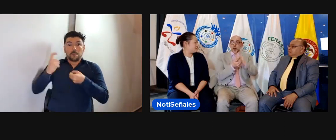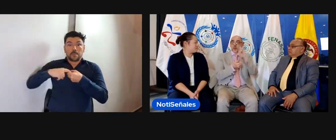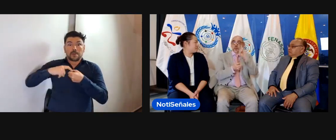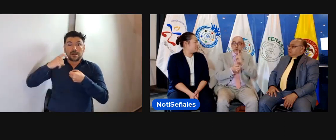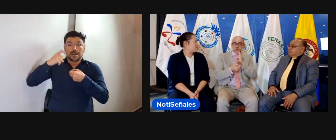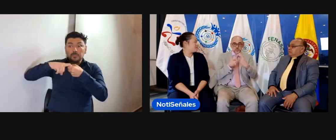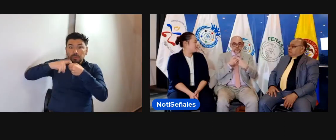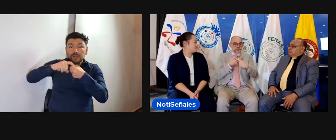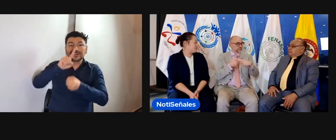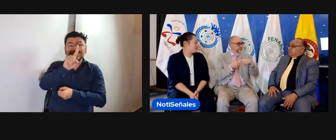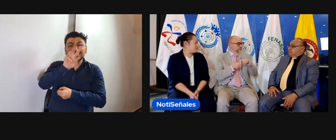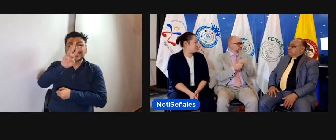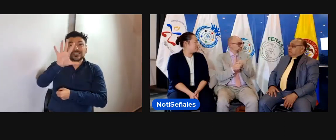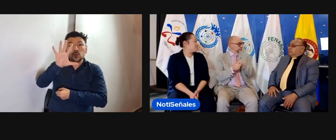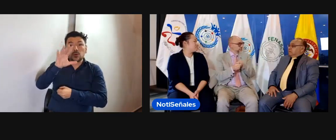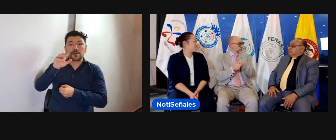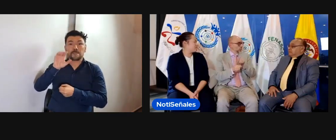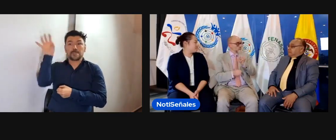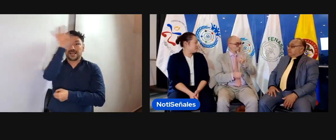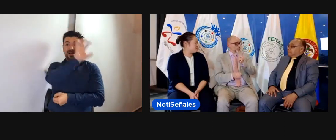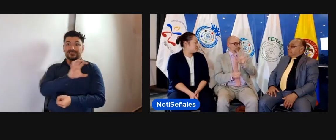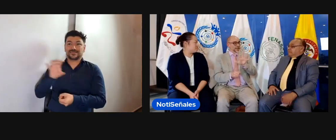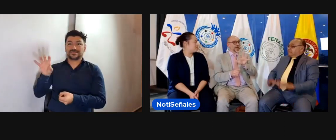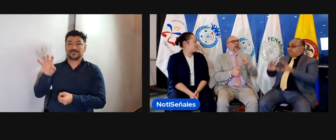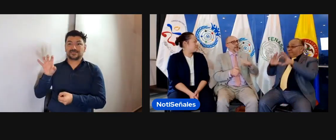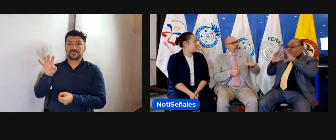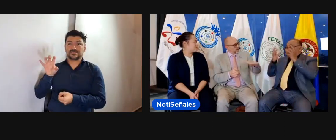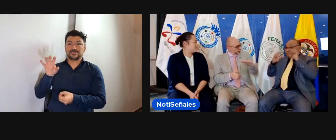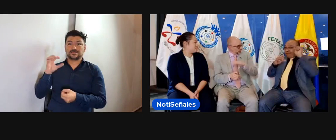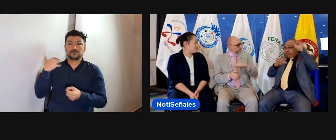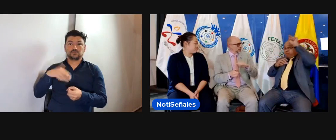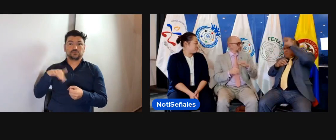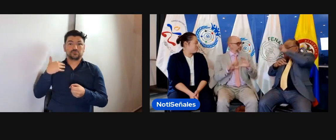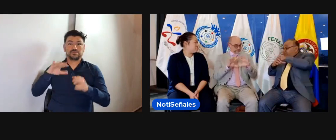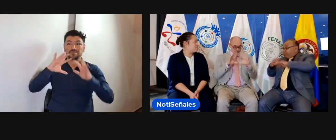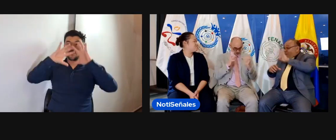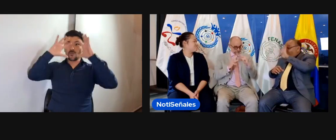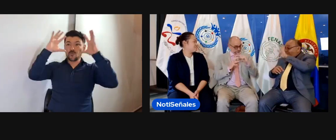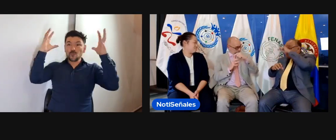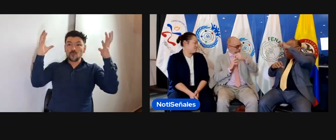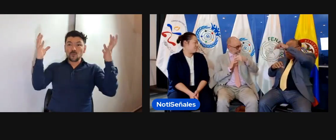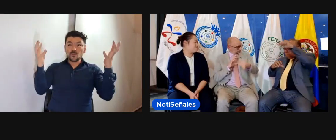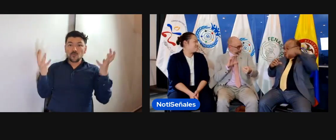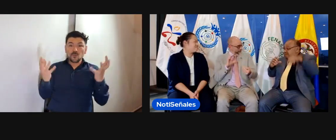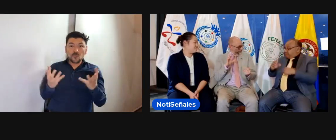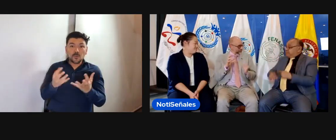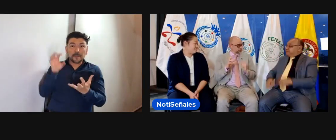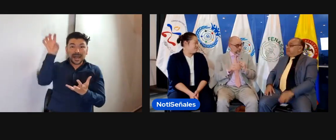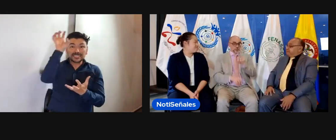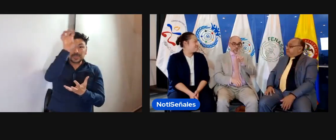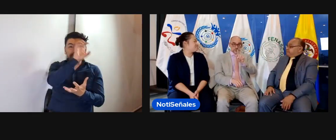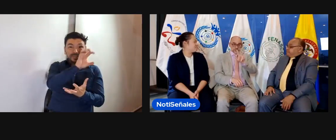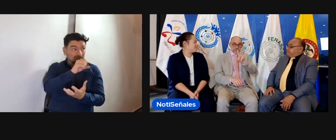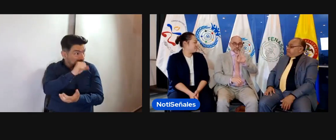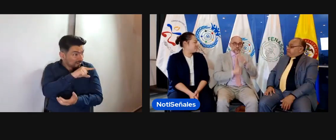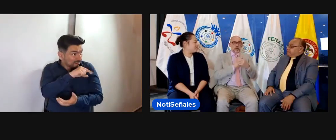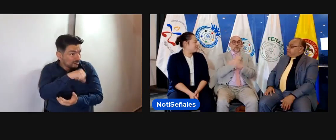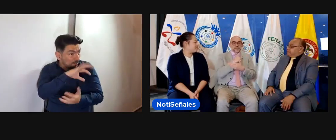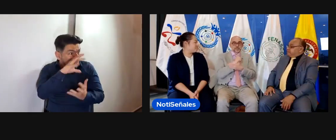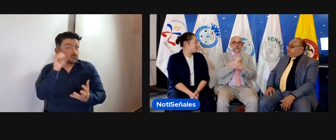en este momento cuenta con presencia de 135 miembros en todo el mundo, ¿no? ¿En el mundo? Exacto,